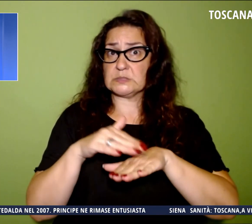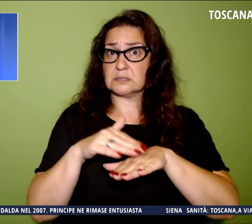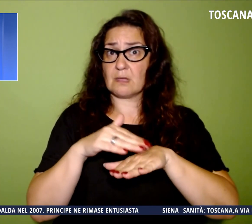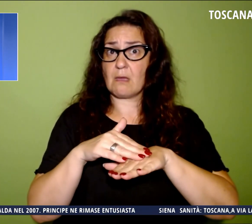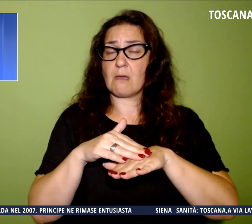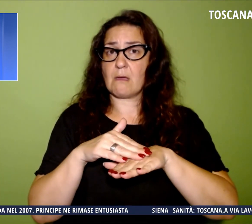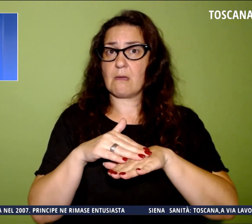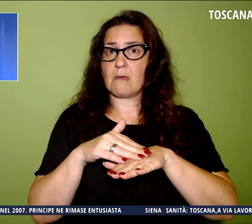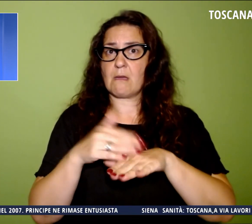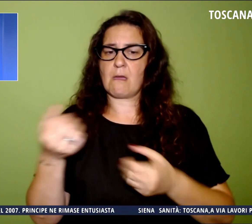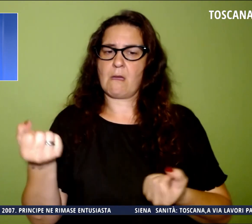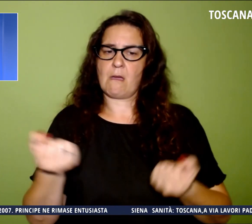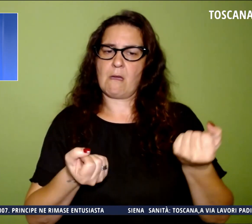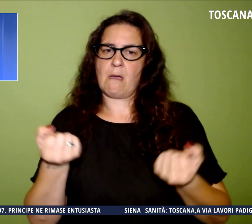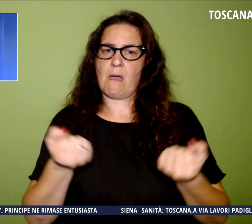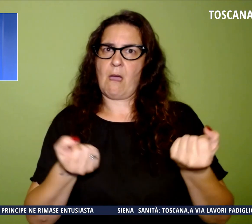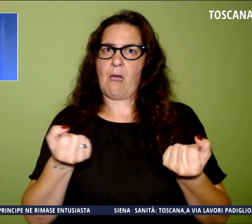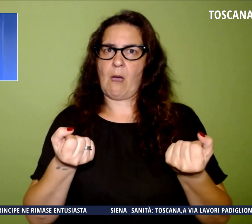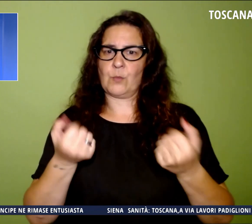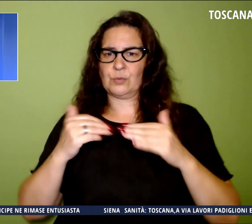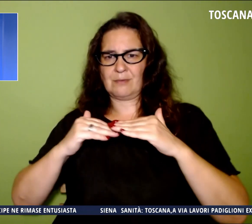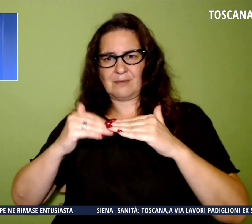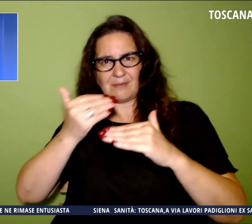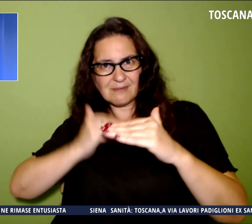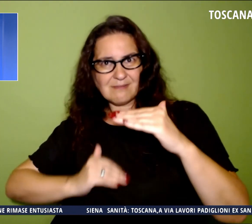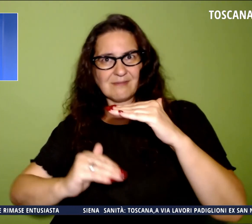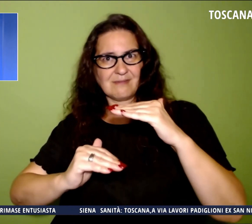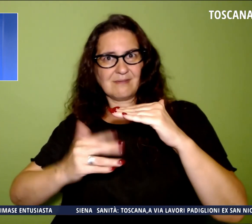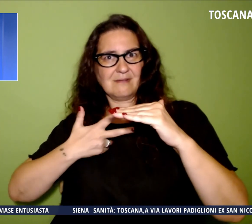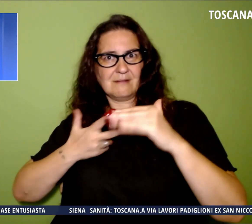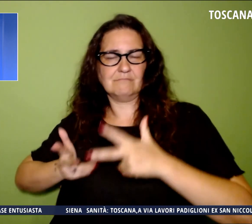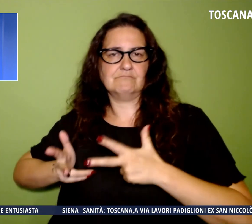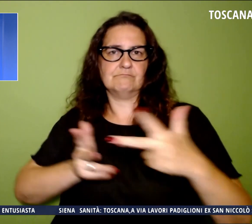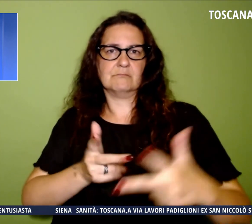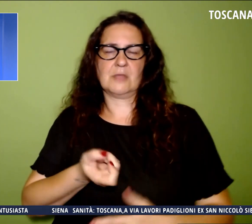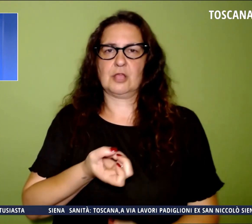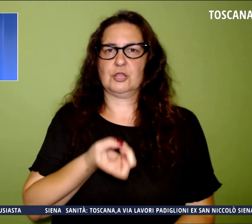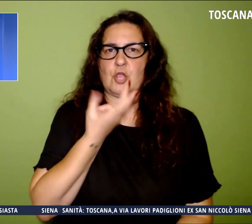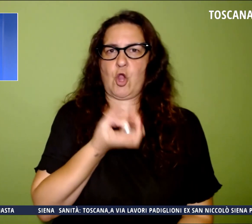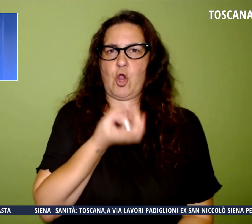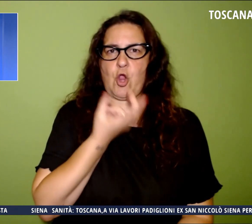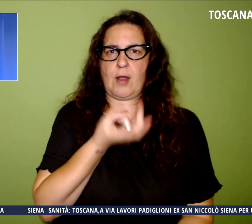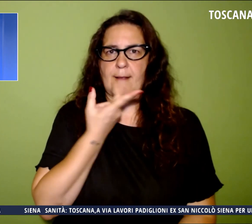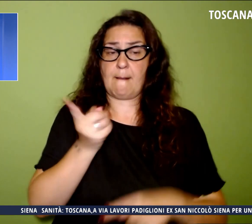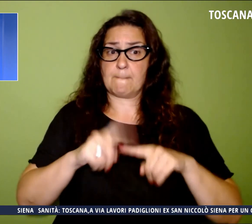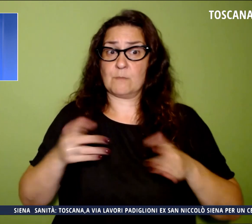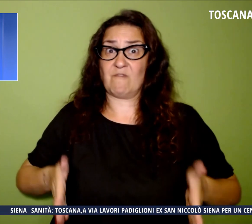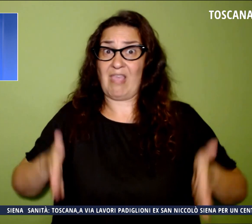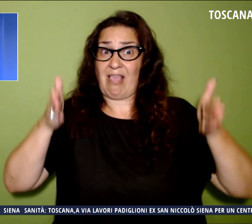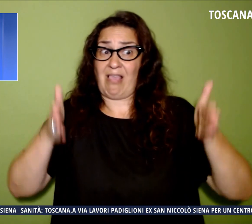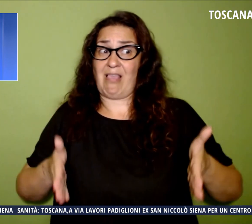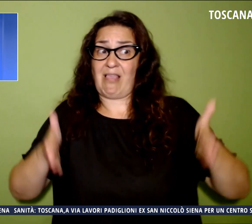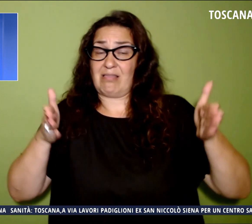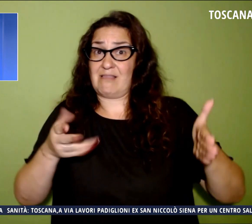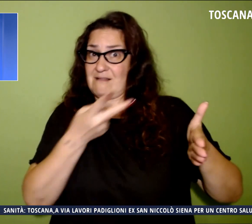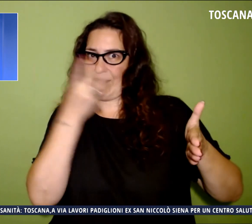munite di doppi fondi per trasportare la droga e vetri oscurati per celare i movimenti al